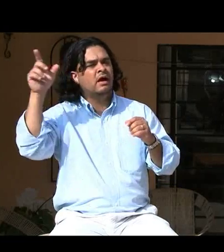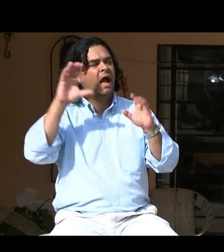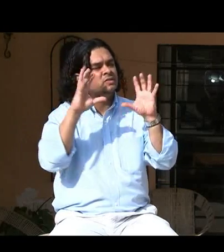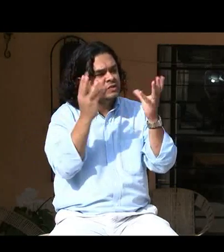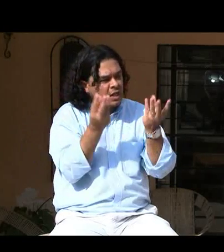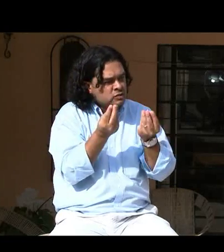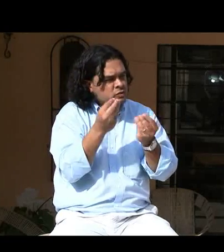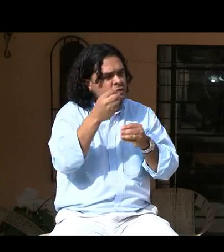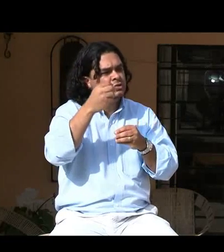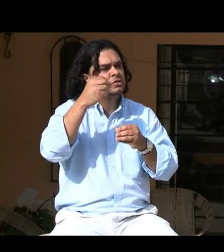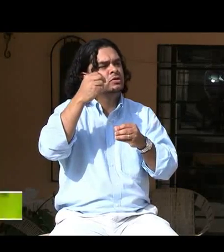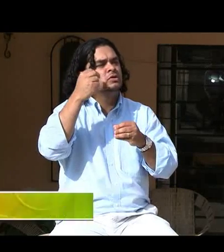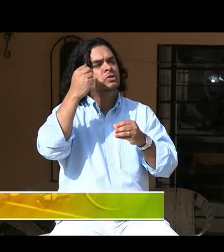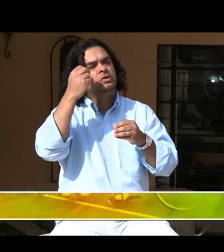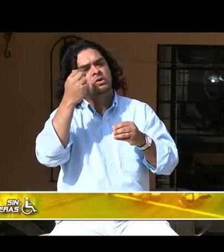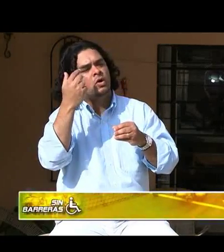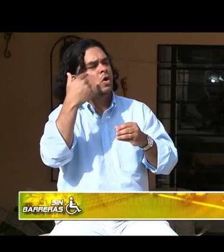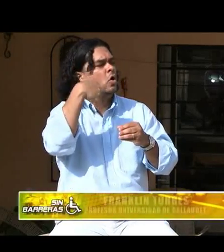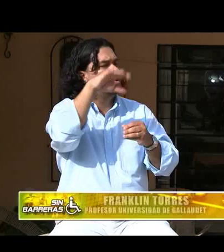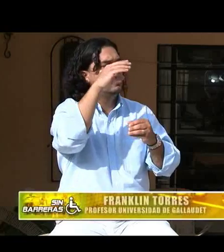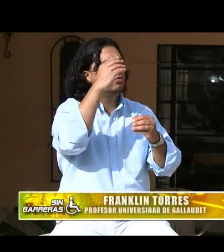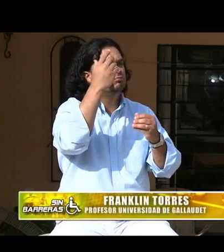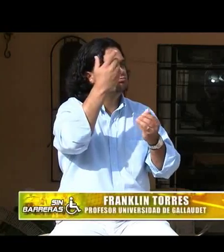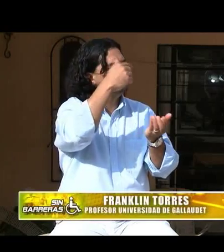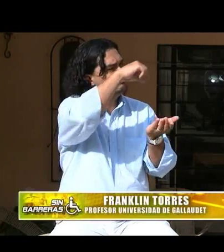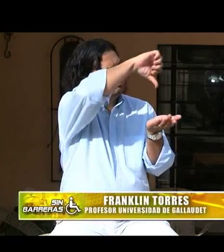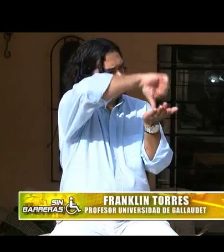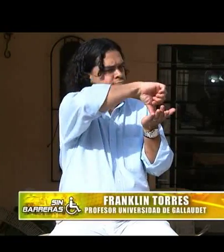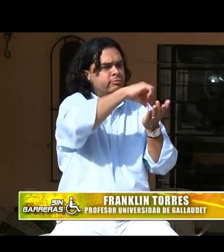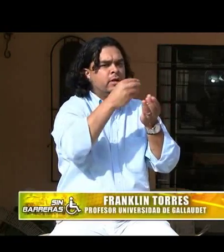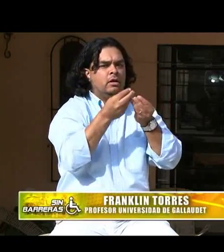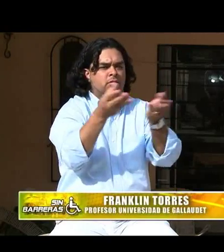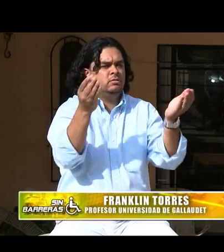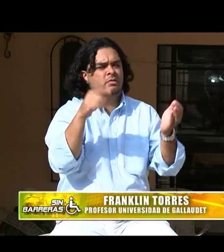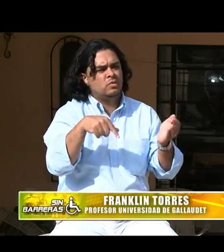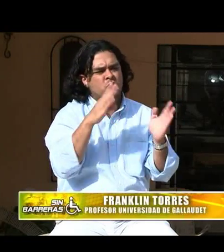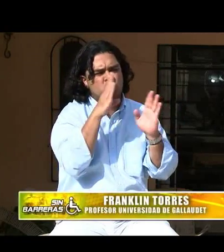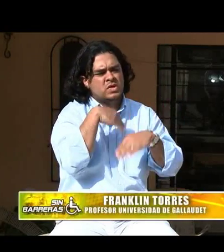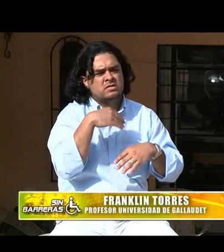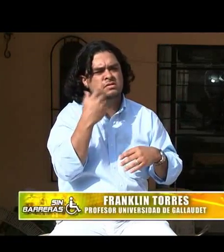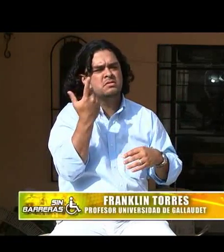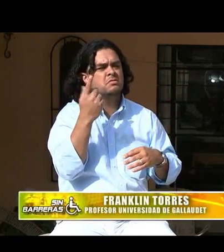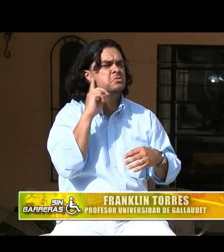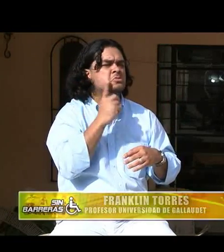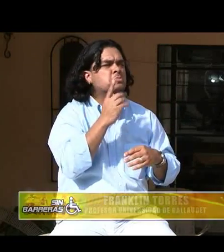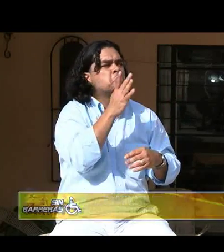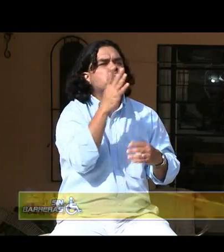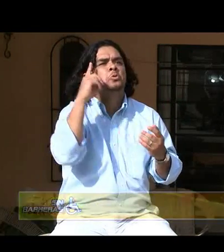información acerca de asociaciones o tal vez de fundaciones